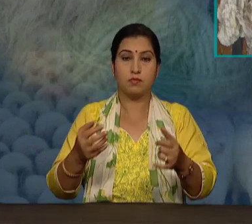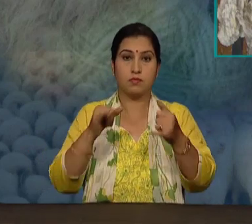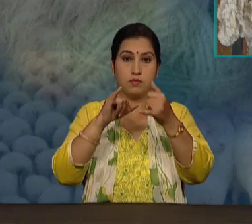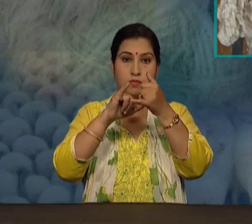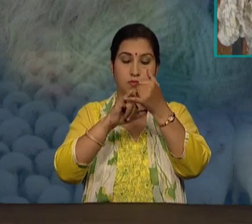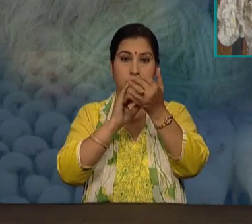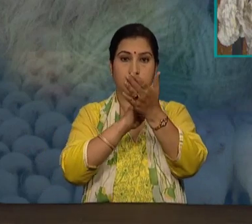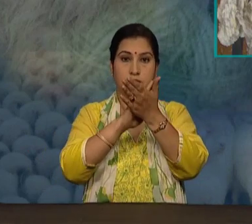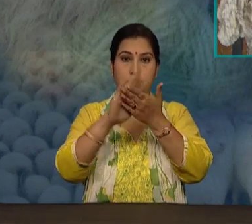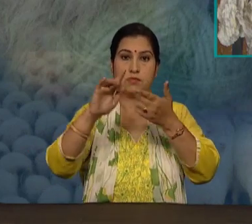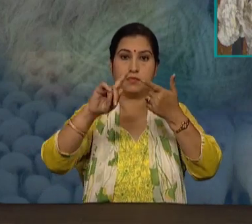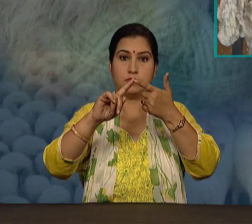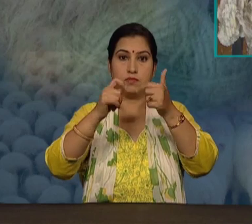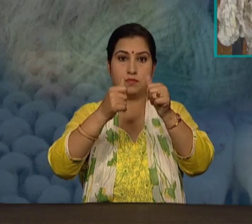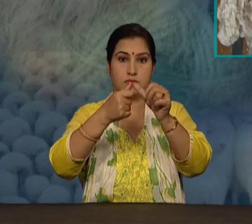कटाई कहते हैं